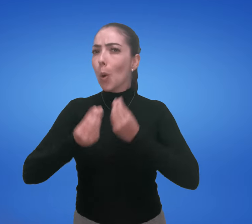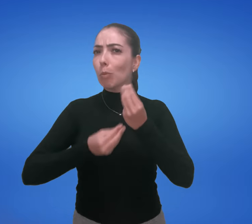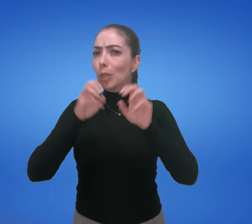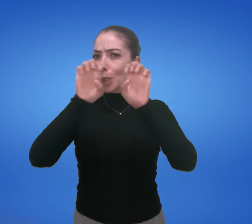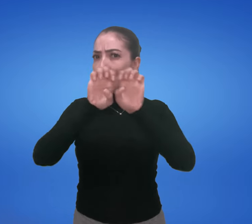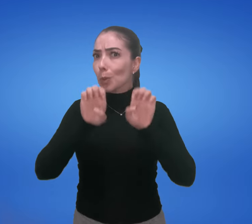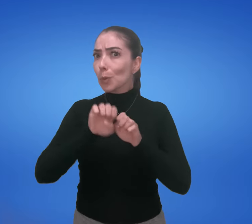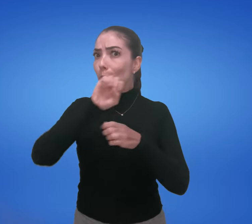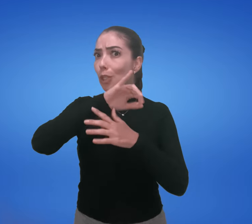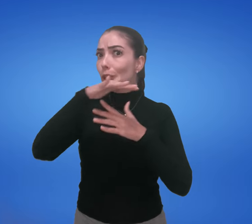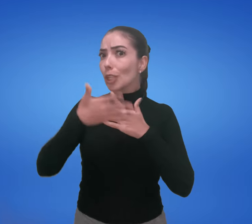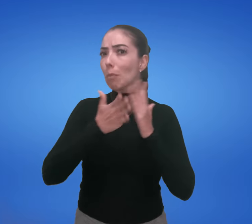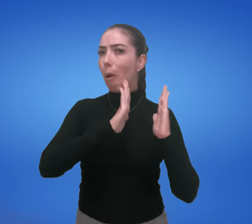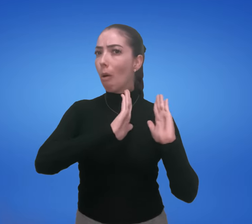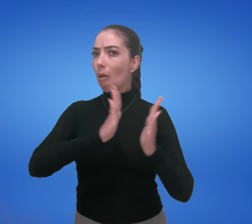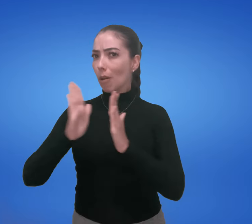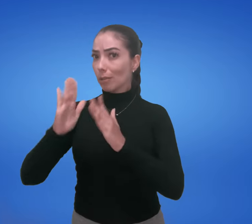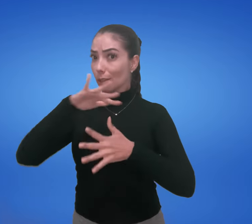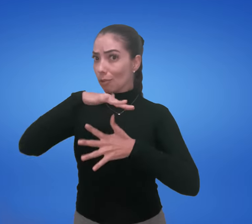frase sinalizada nessa estrutura?